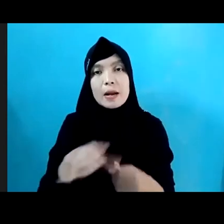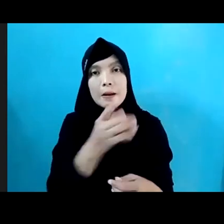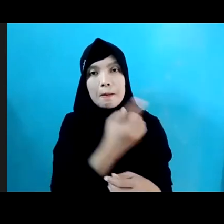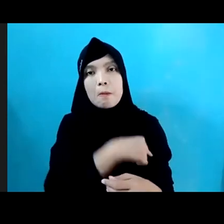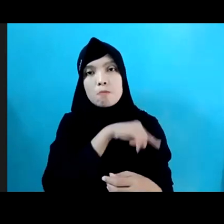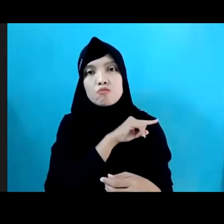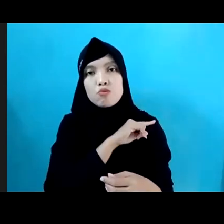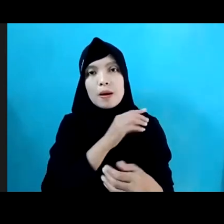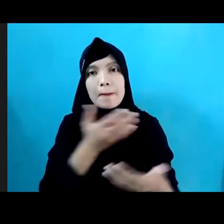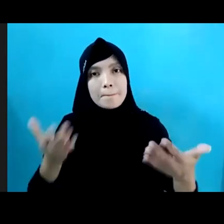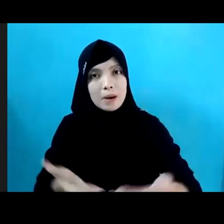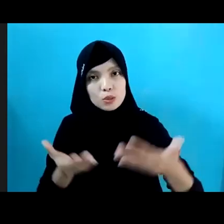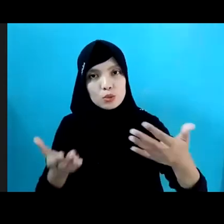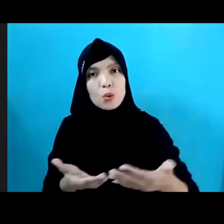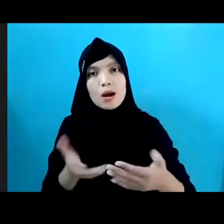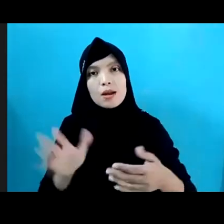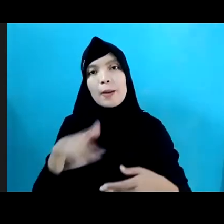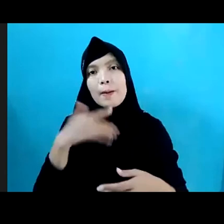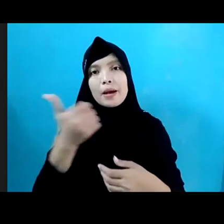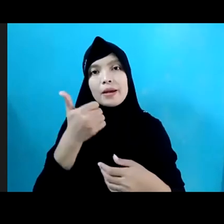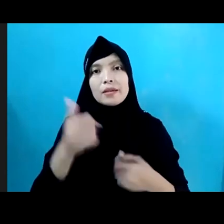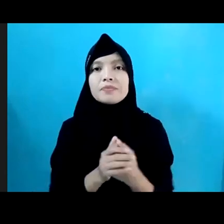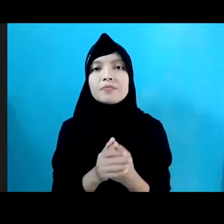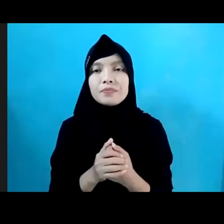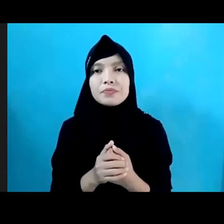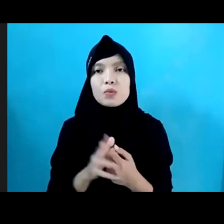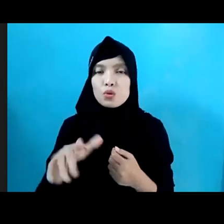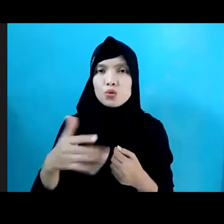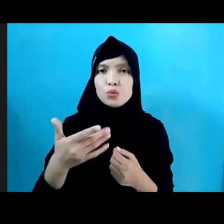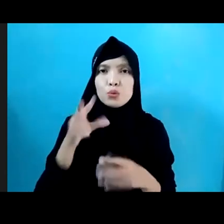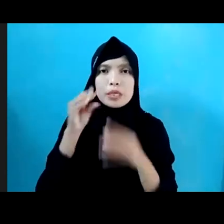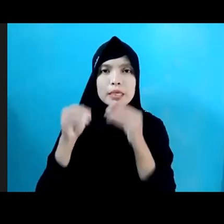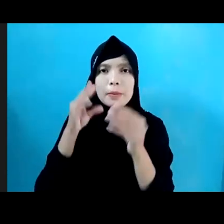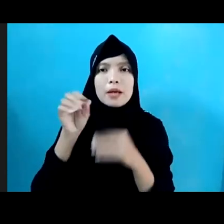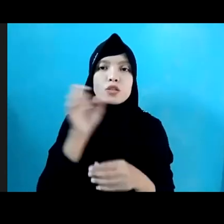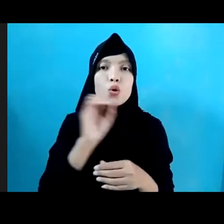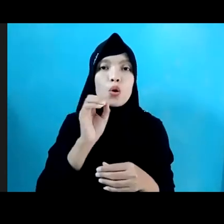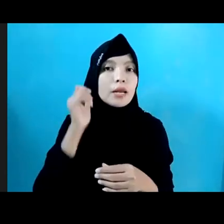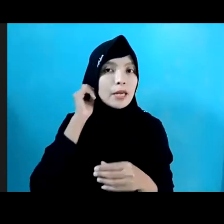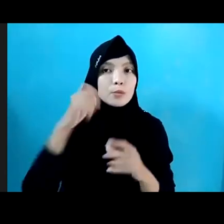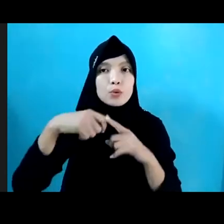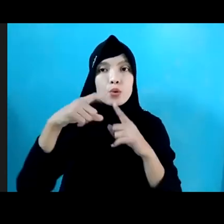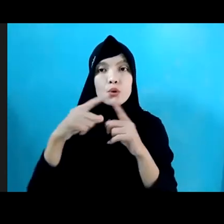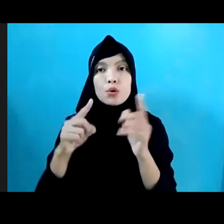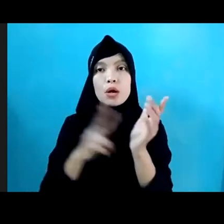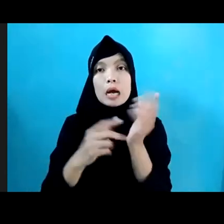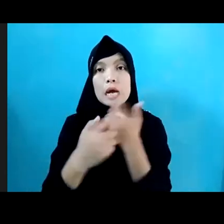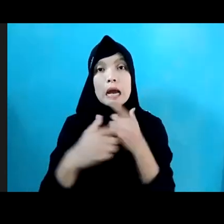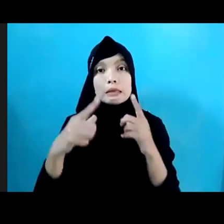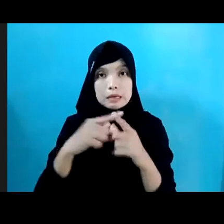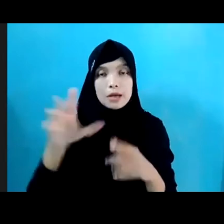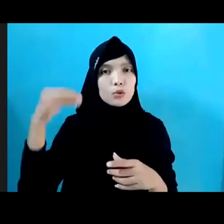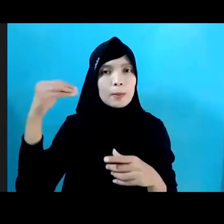pengasuhan yang baik. Dan kemudian itu juga dibahas oleh Ibu Kanya di mana kemudian Kementerian Sosial juga